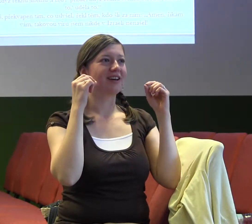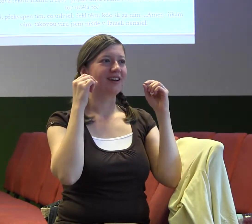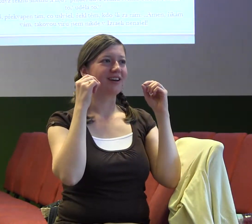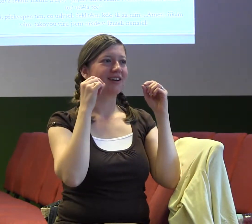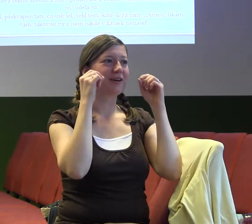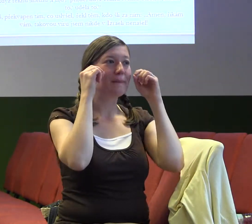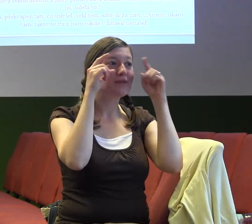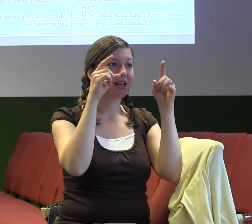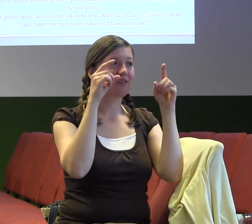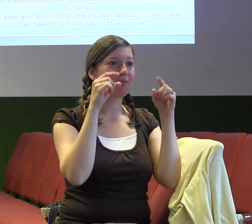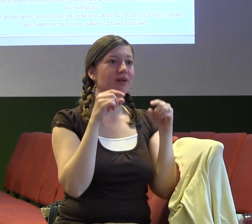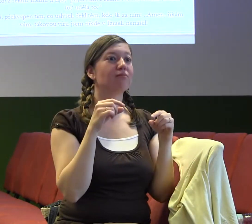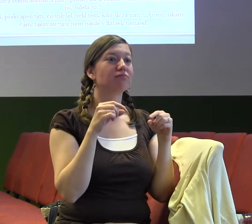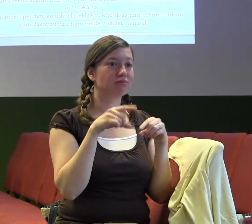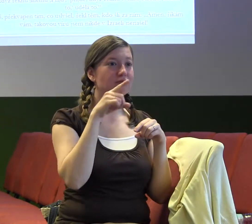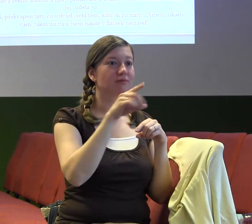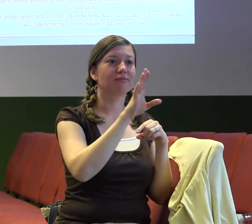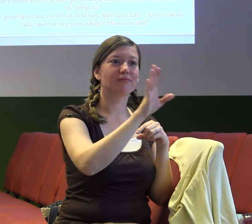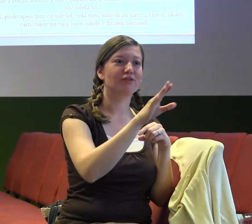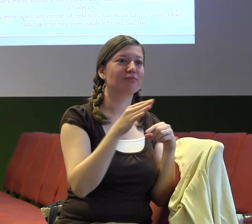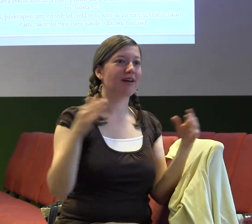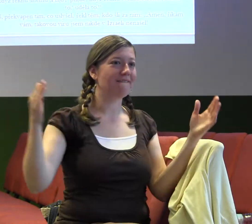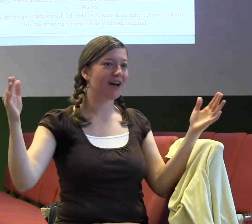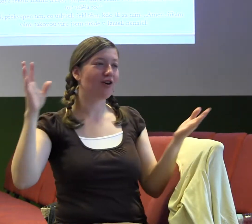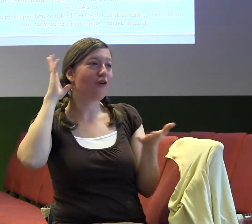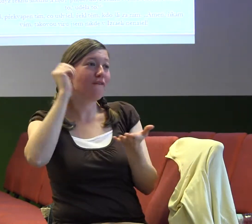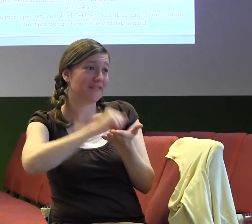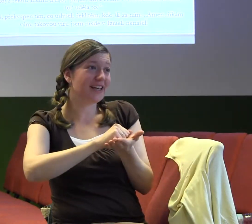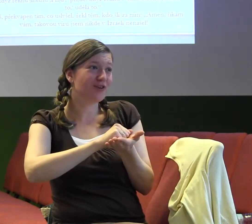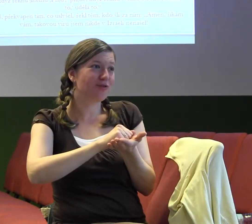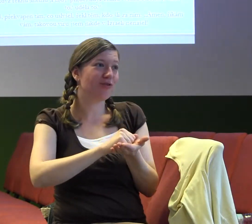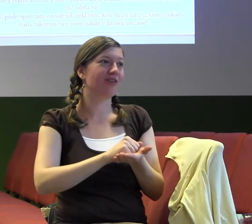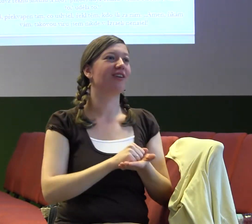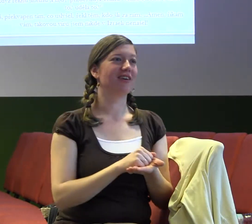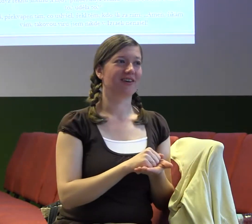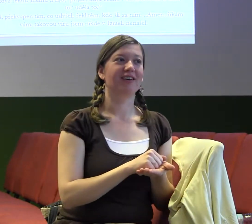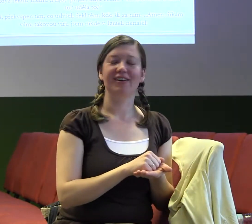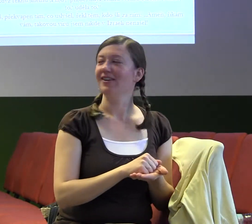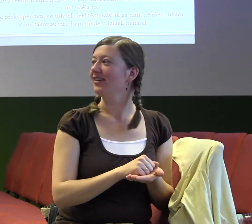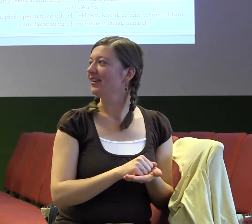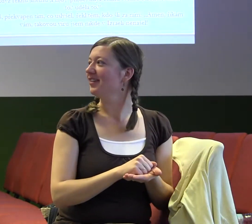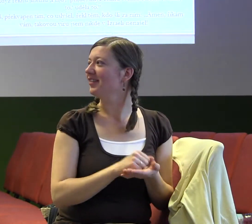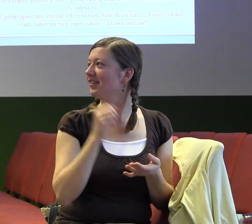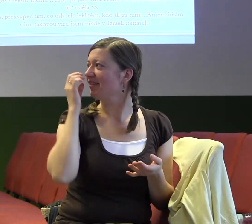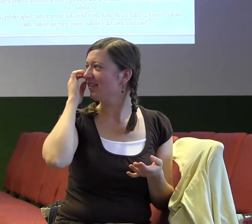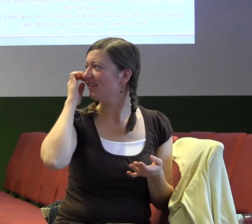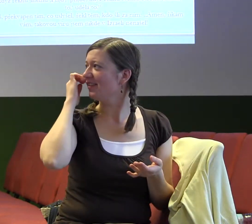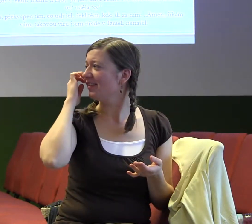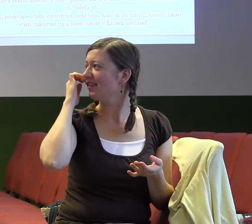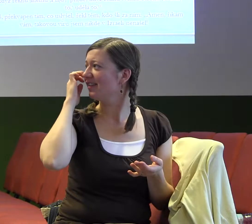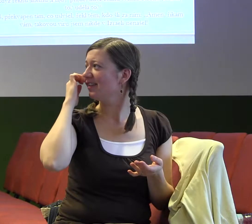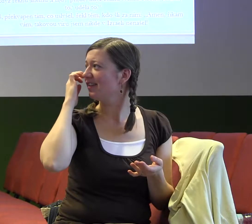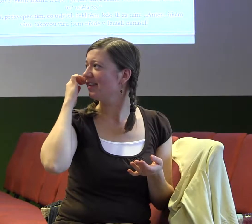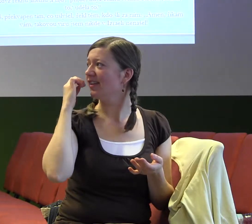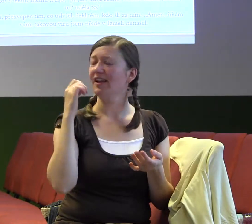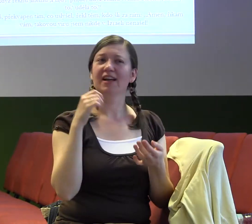jsem nikde v Izraeli ještě neviděl. Takže tady tenhle ten voják aplikoval vlastně ve svém